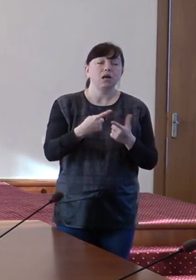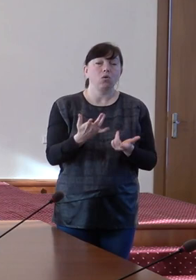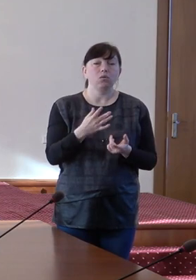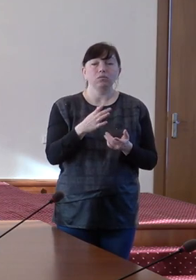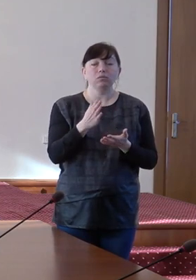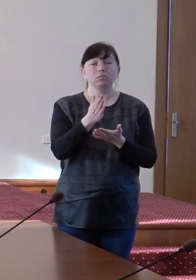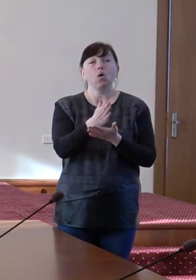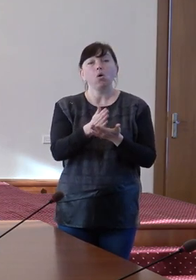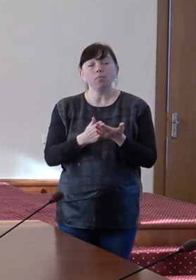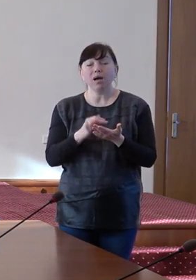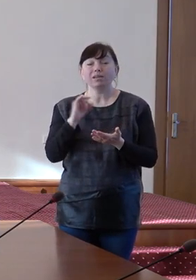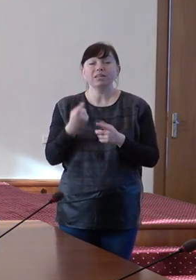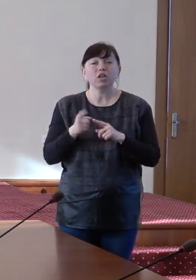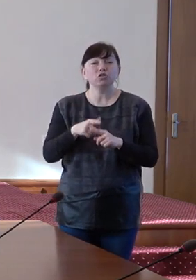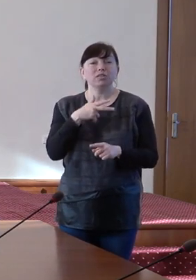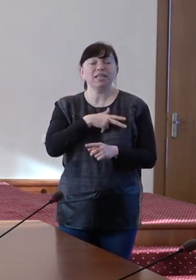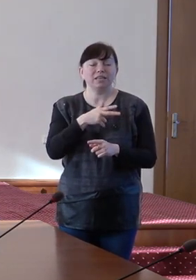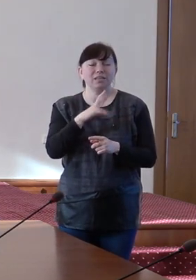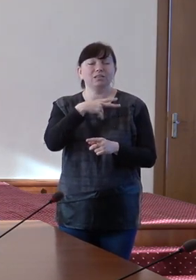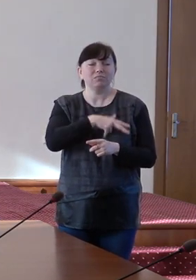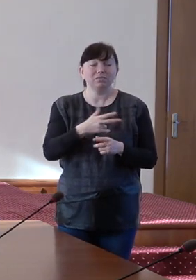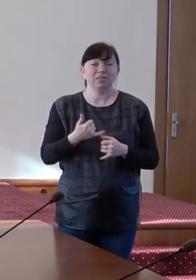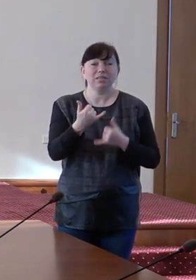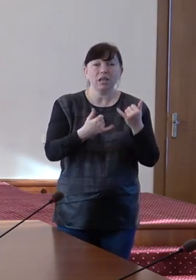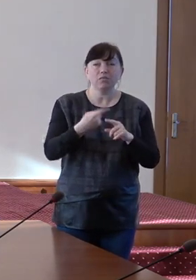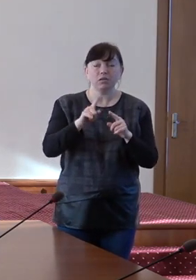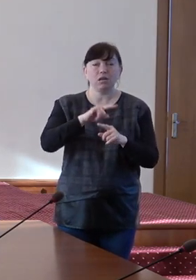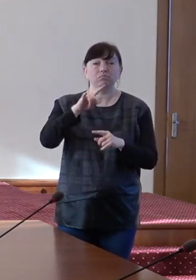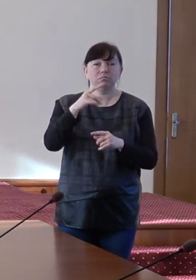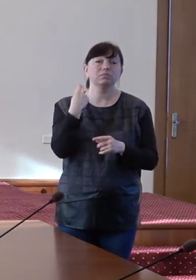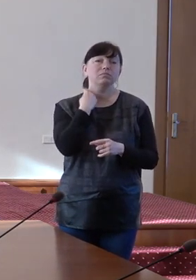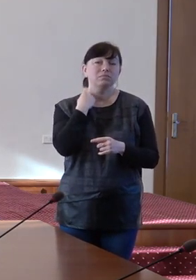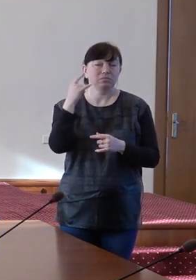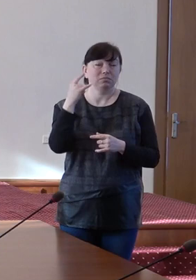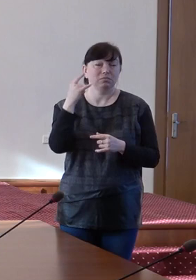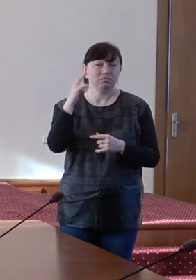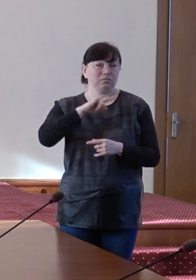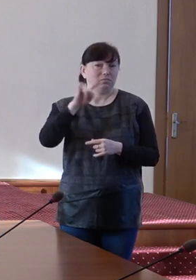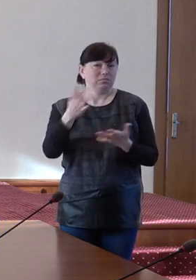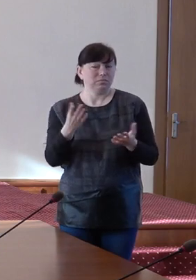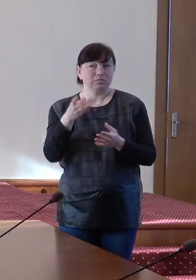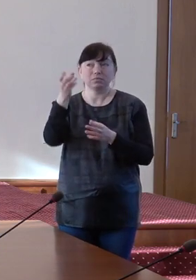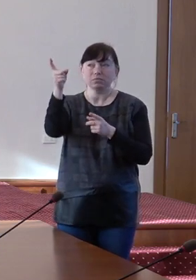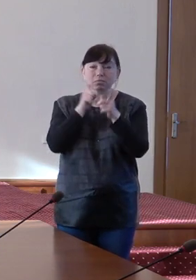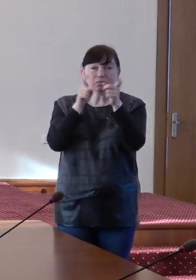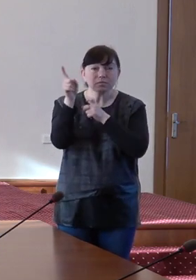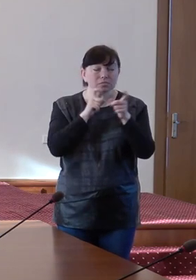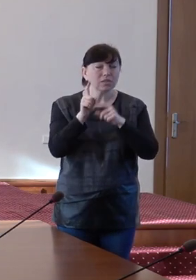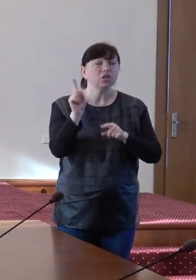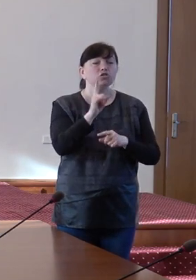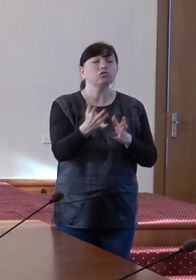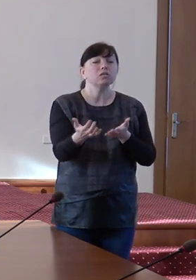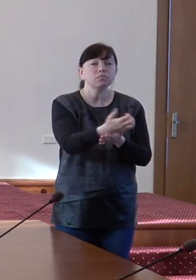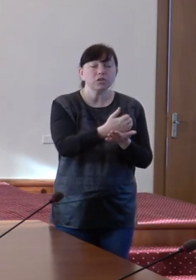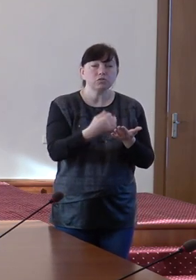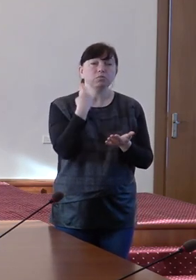dintre aceste servicii sunt finanțate din taxe aeroportoare, sunt finanțate din ceea ce se percepe de